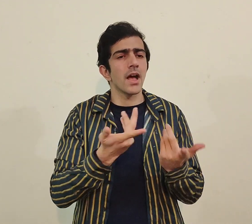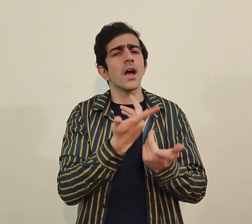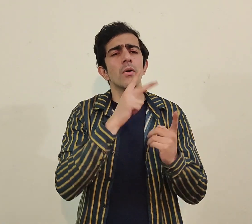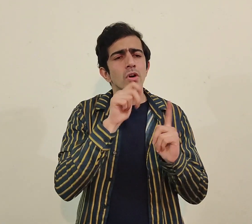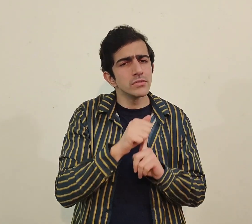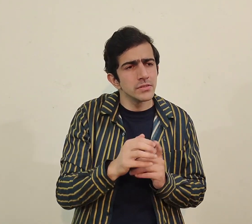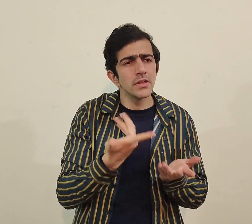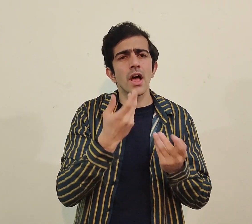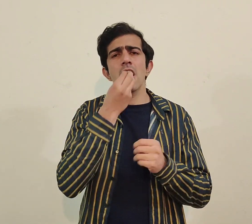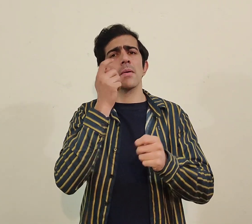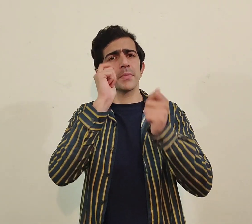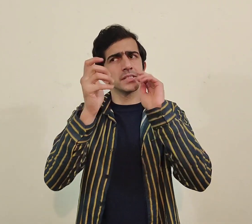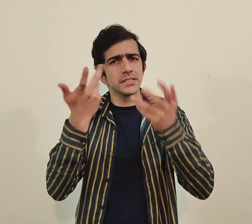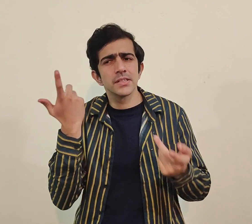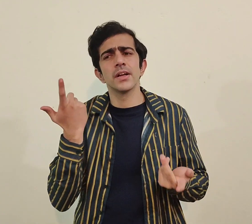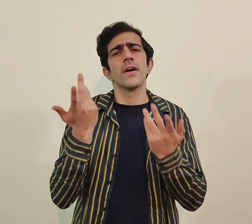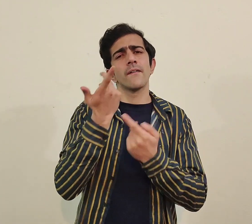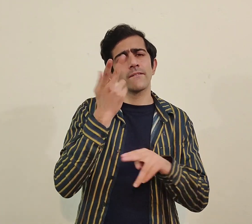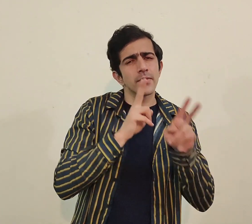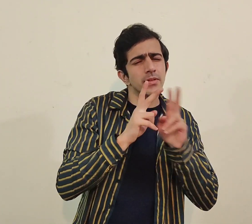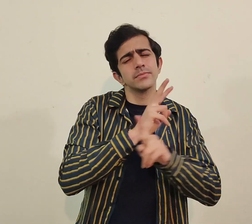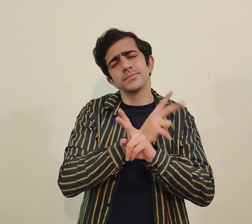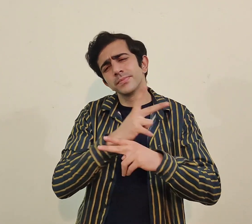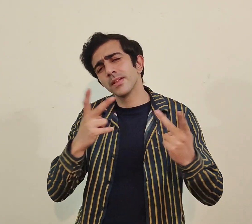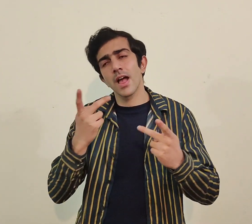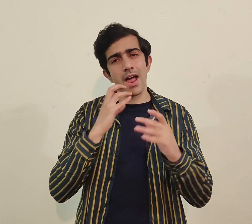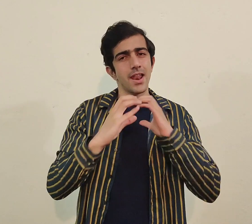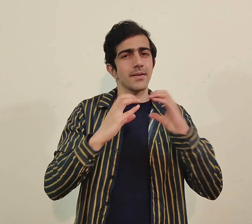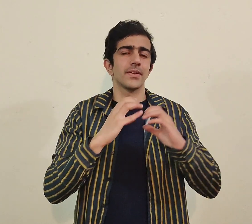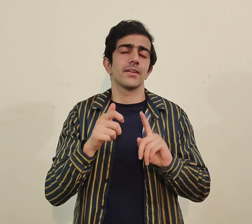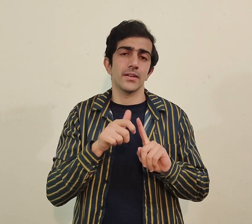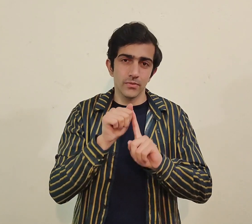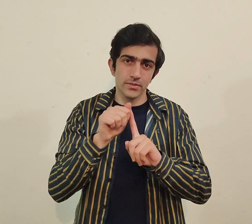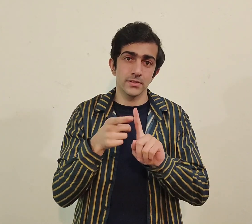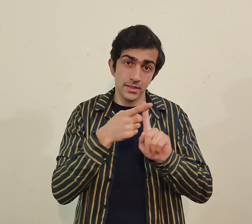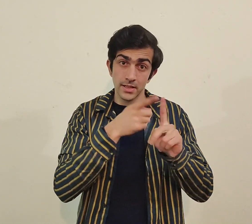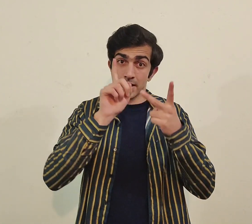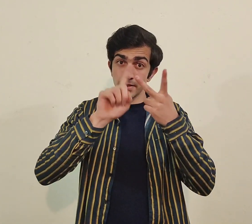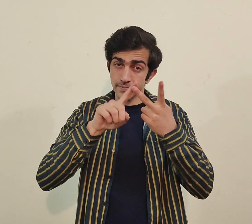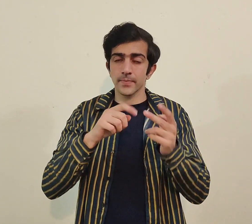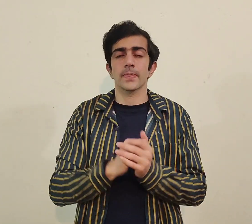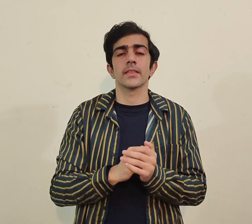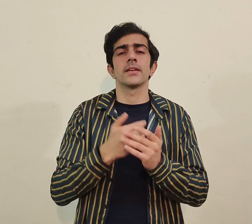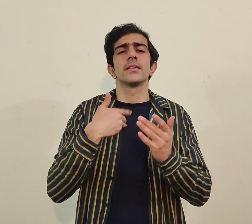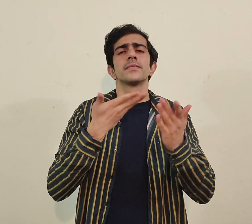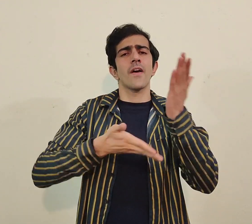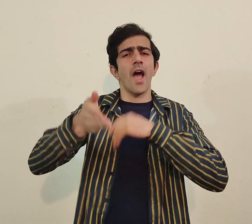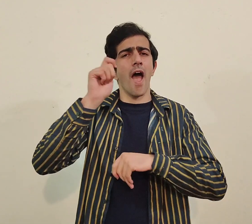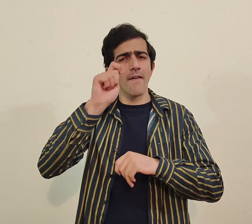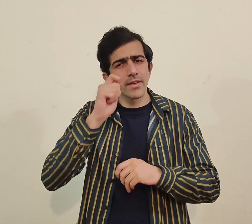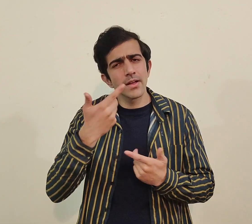کرنا بہت لازمی ہے کوئی بھی ضروری کام ہے کوئی بھی communication کرنی ہے تو وہ آرام سے ہو سکتی ہے دوسرا جو